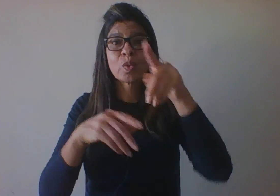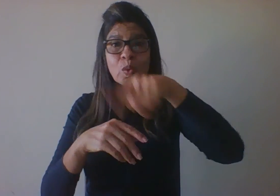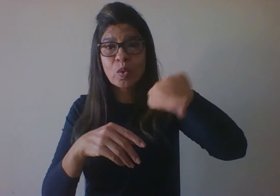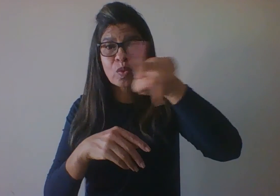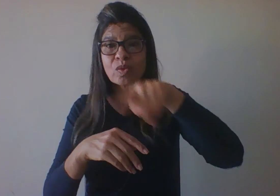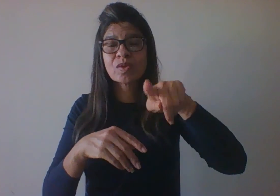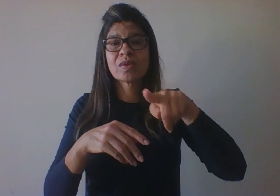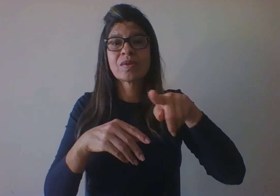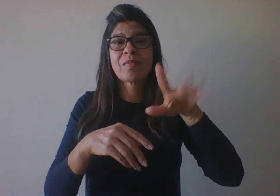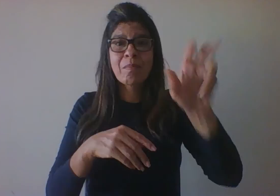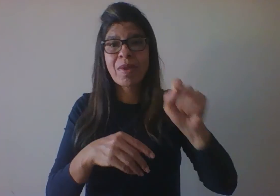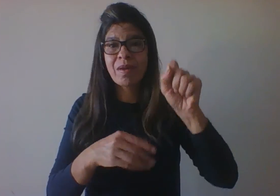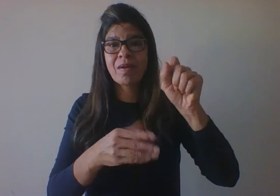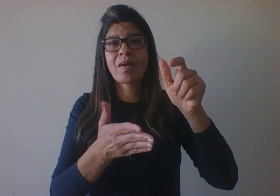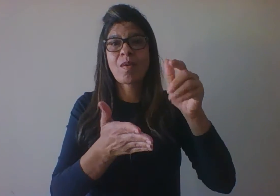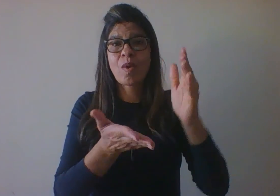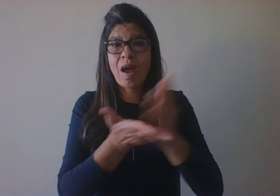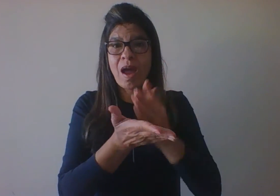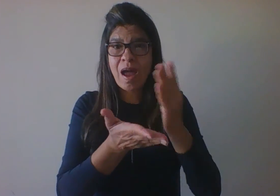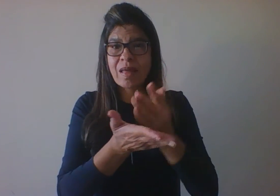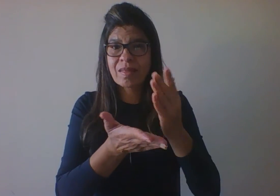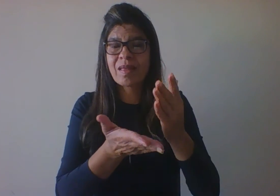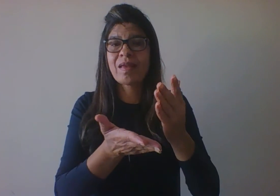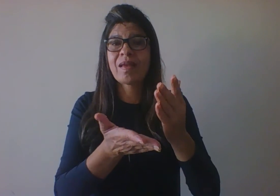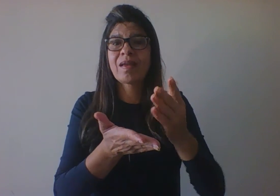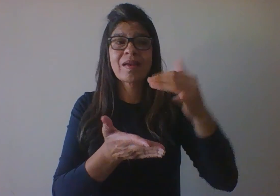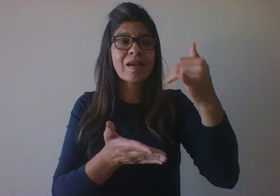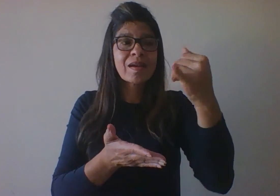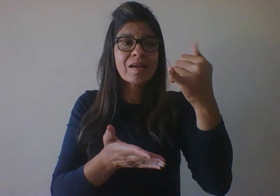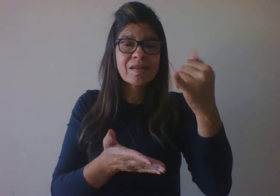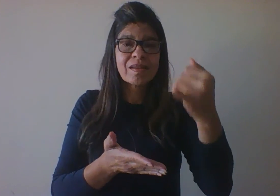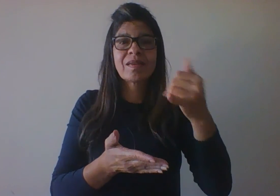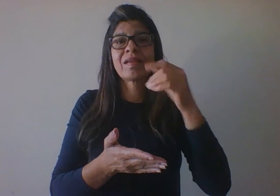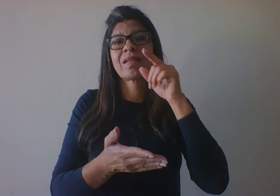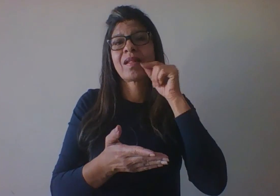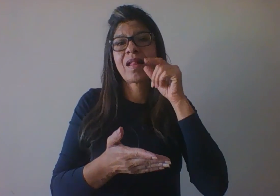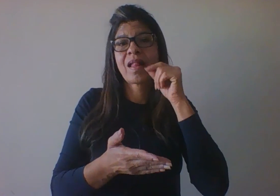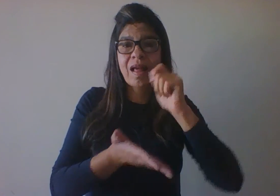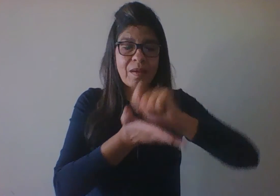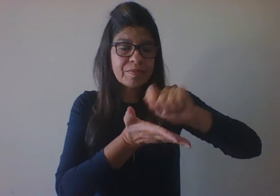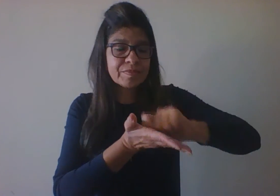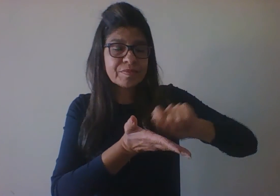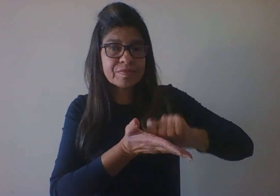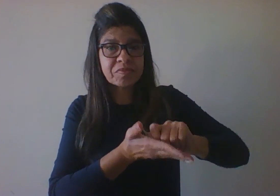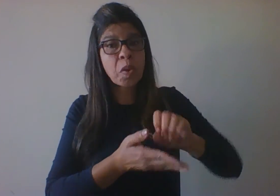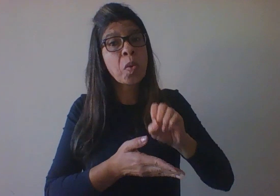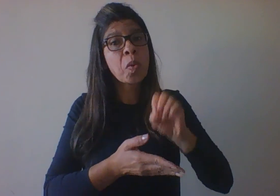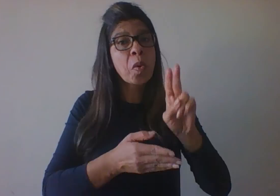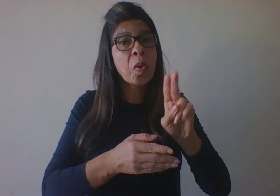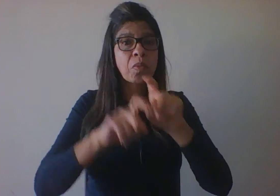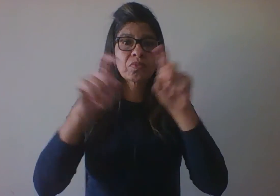caderno, lápis para anotações, um computador aberto, um dispositivo aberto para que vocês possam fazer as anotações.